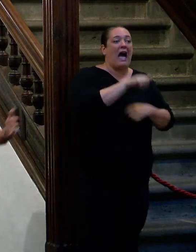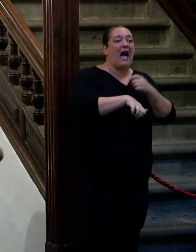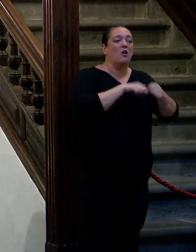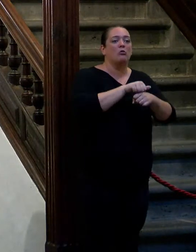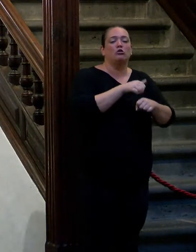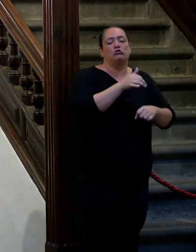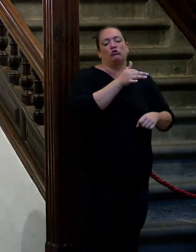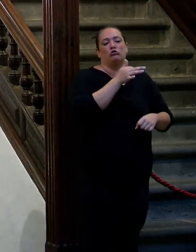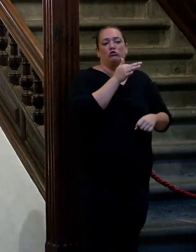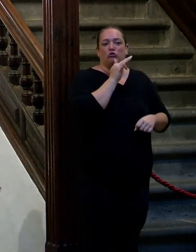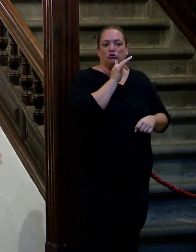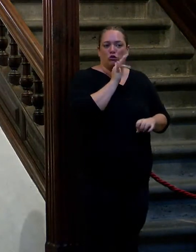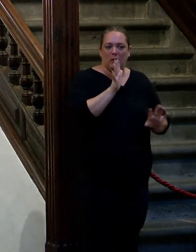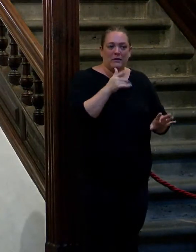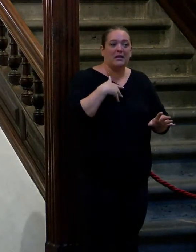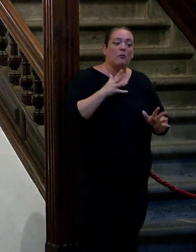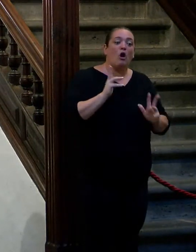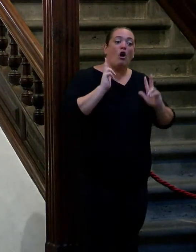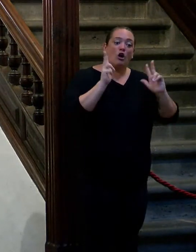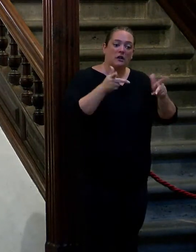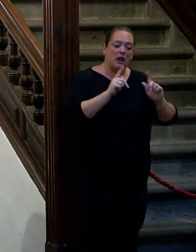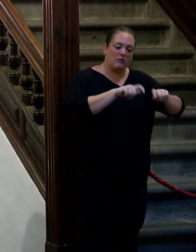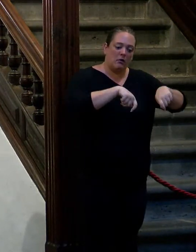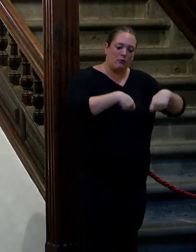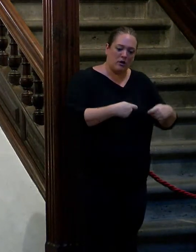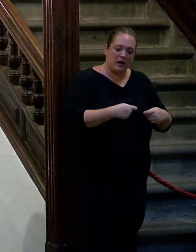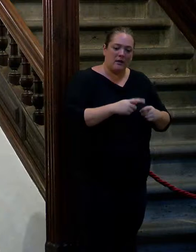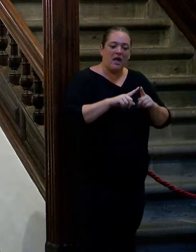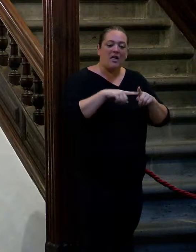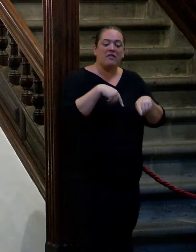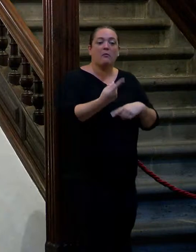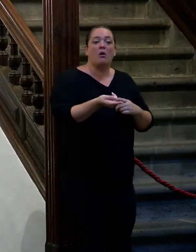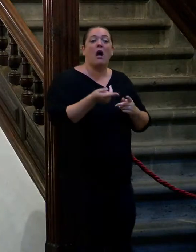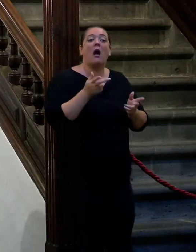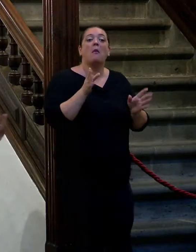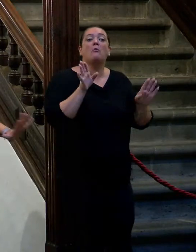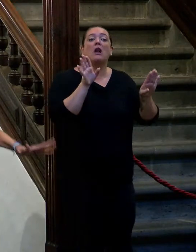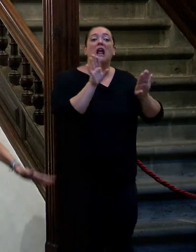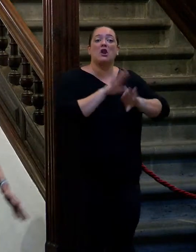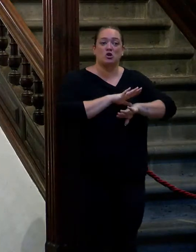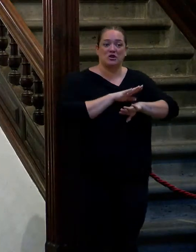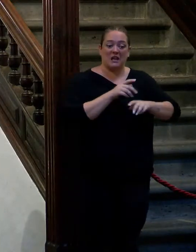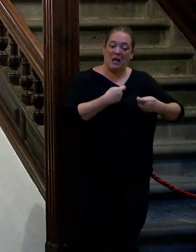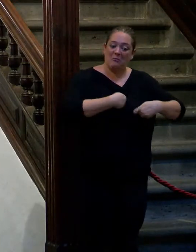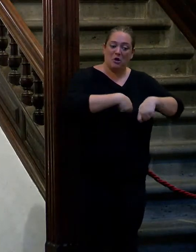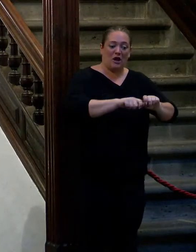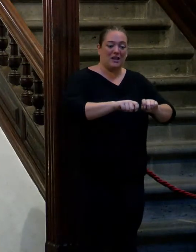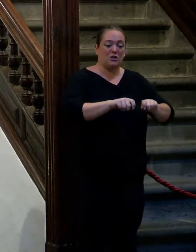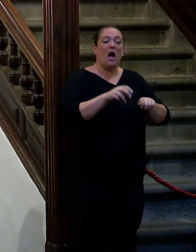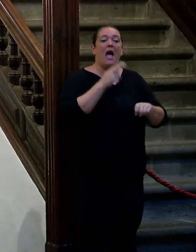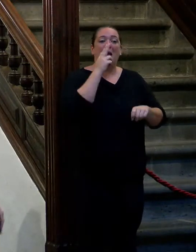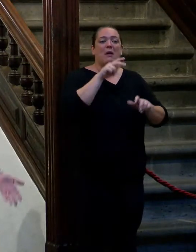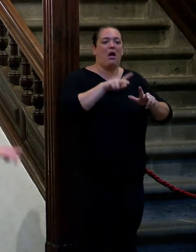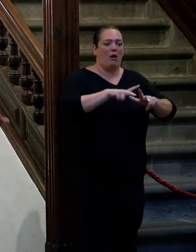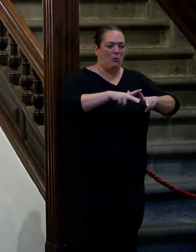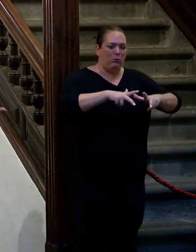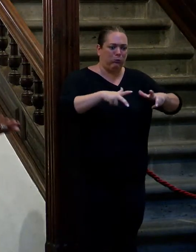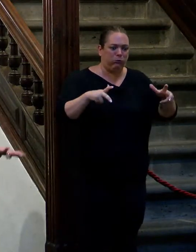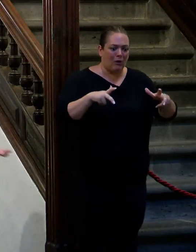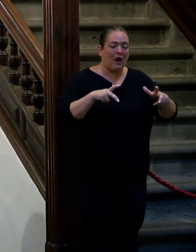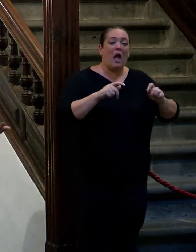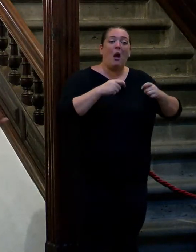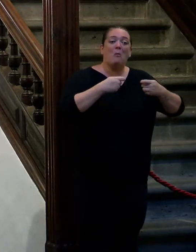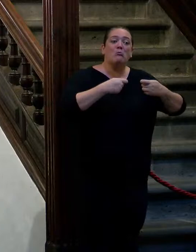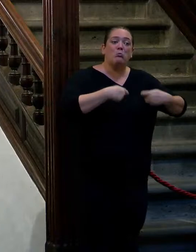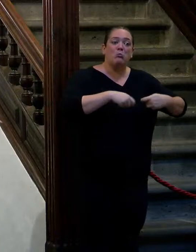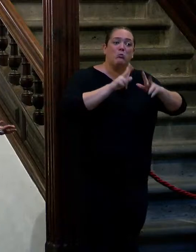el destino en el hotel me los volví a poner y por la noche yo nunca había estado sola aquel pie se dio de sí y aquella no había forma de sacar el botín y es por